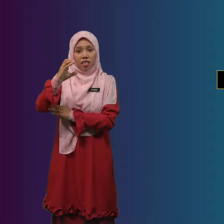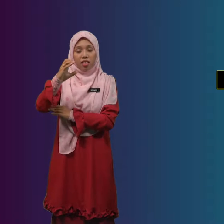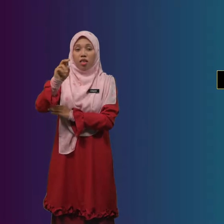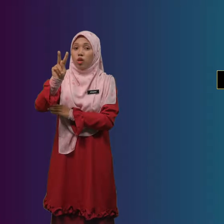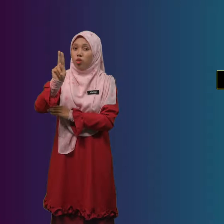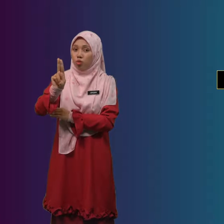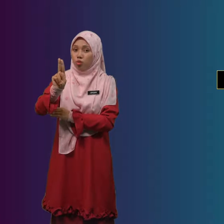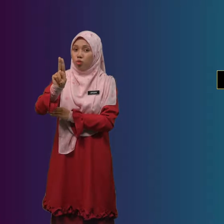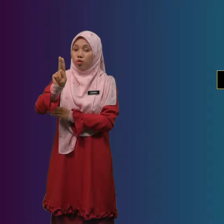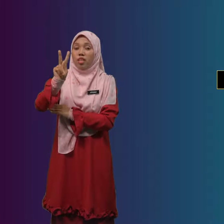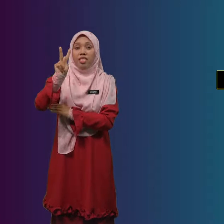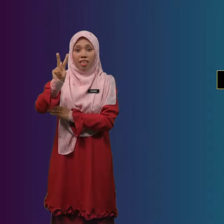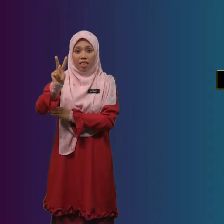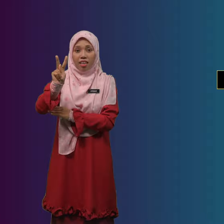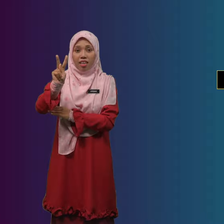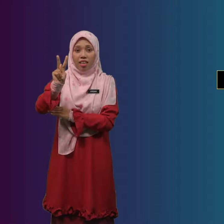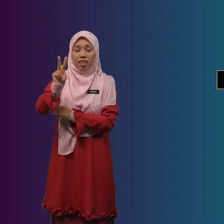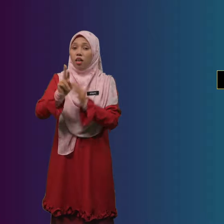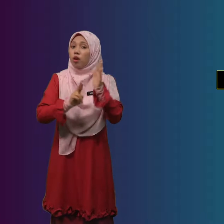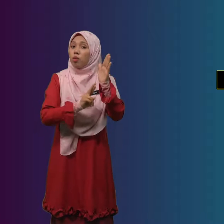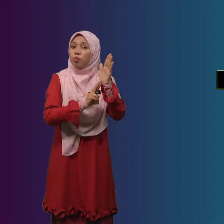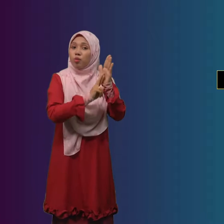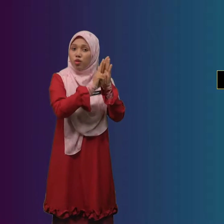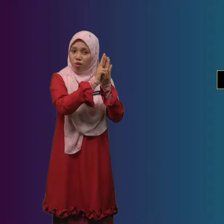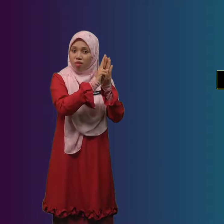U K Pucuk